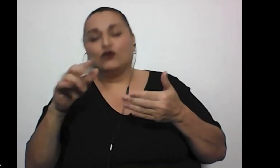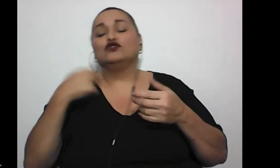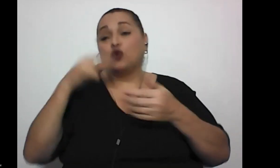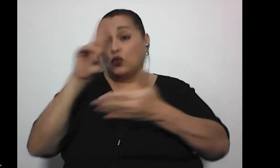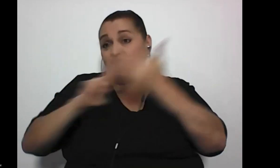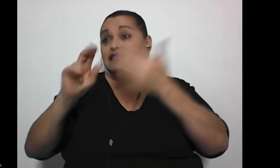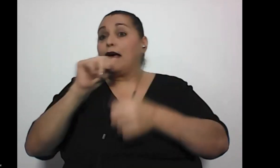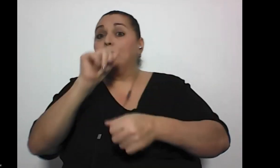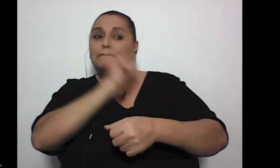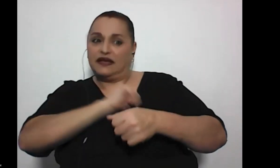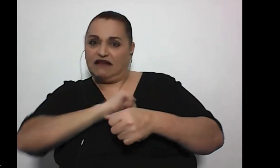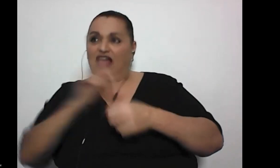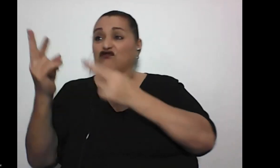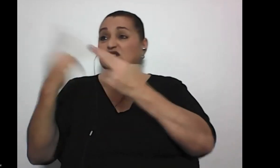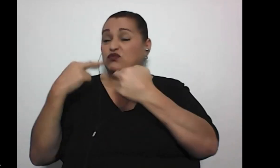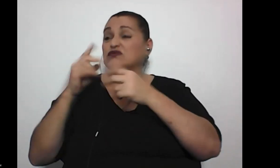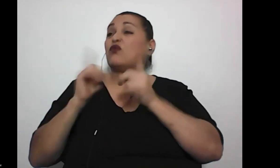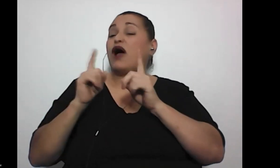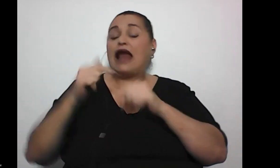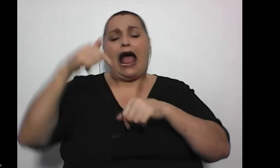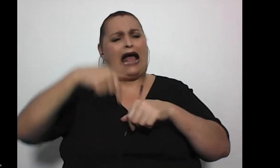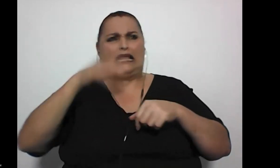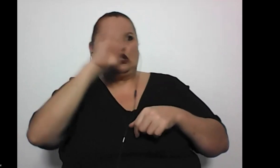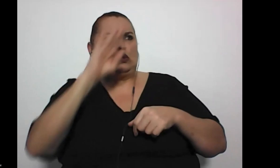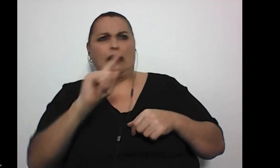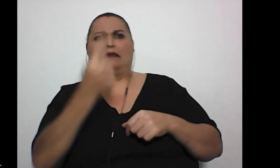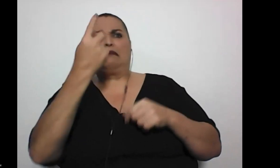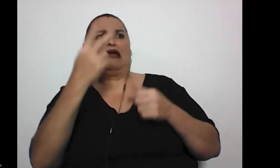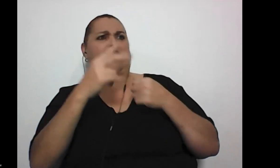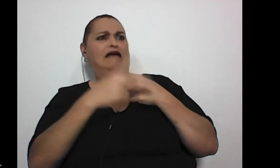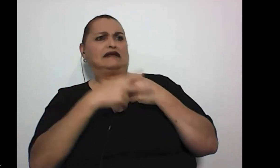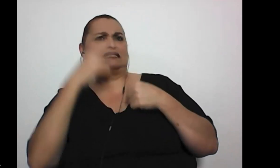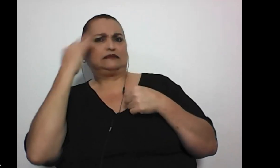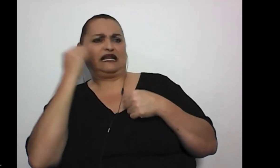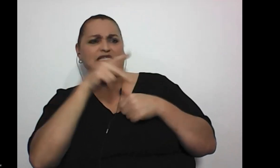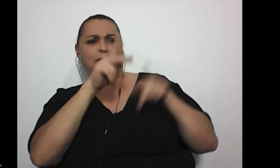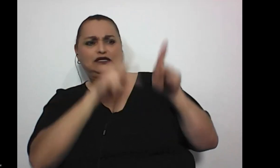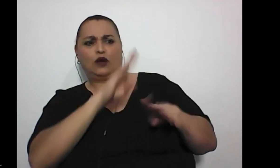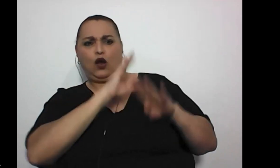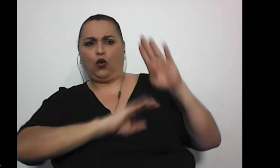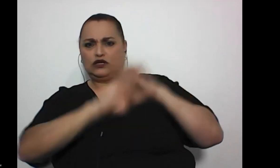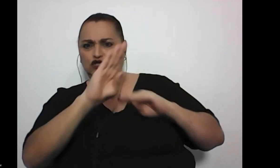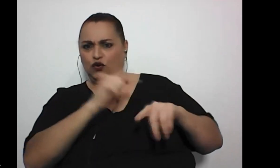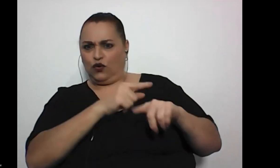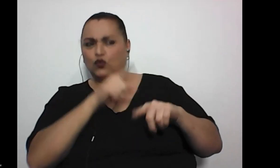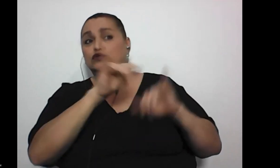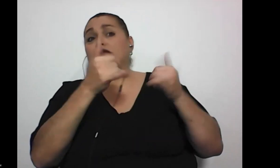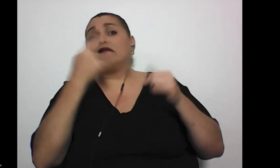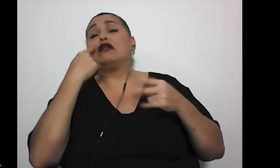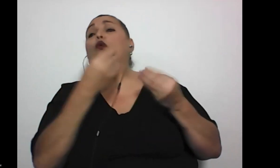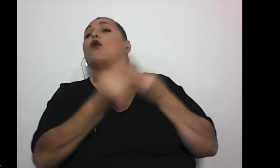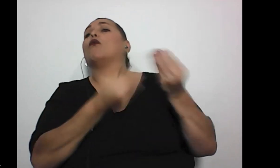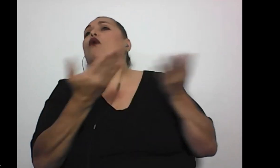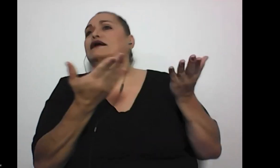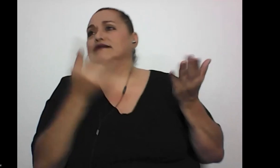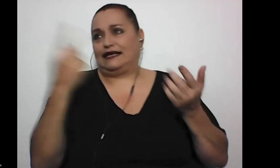privada y la respuesta fue aquí nunca hemos tenido una experiencia con una persona en condición de discapacidad, entonces jueguesela como pueda. Un poquito más